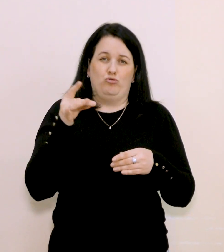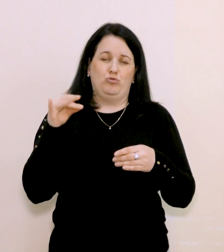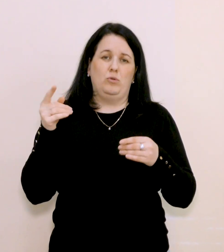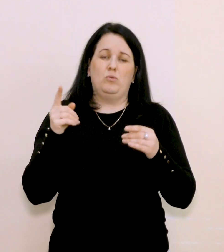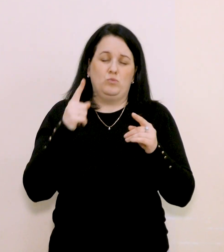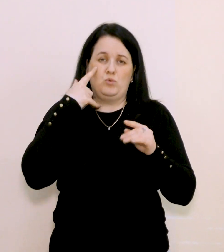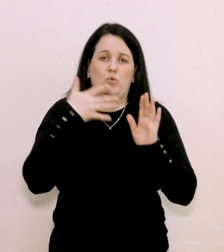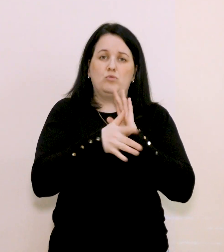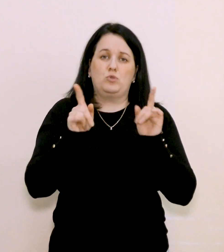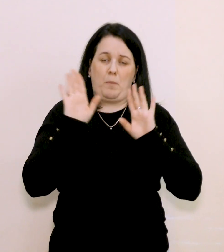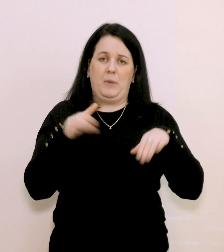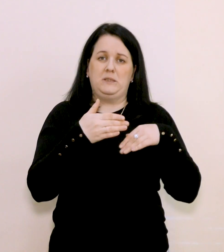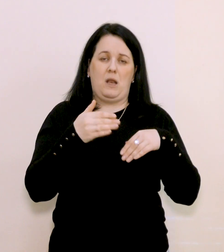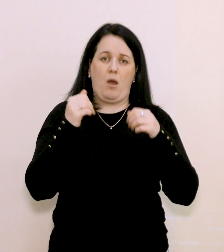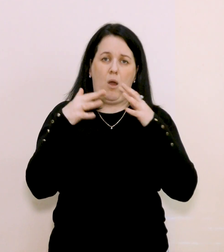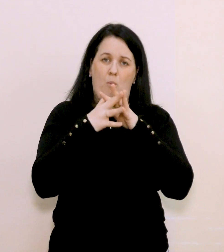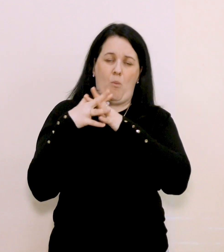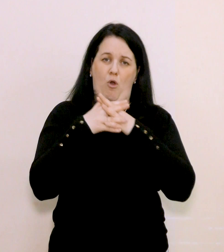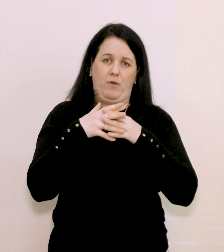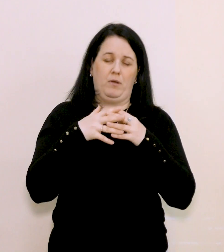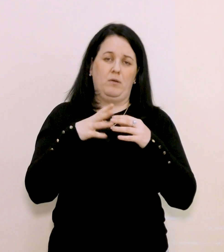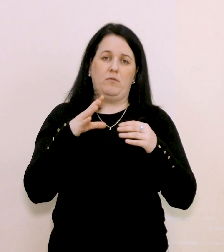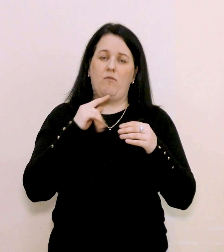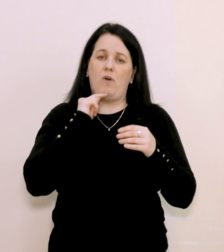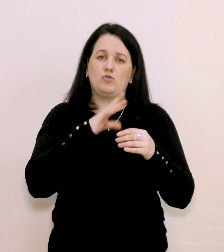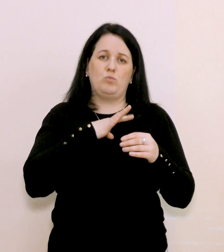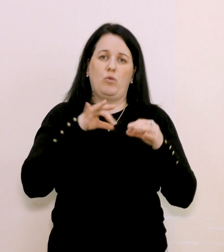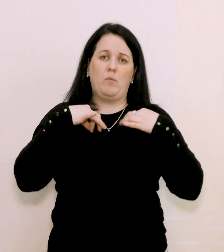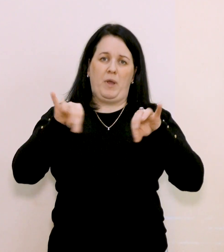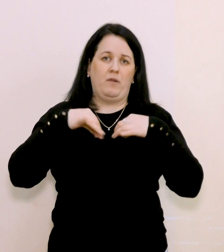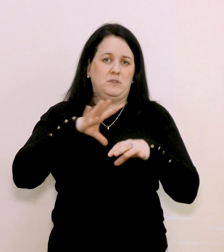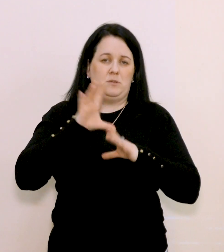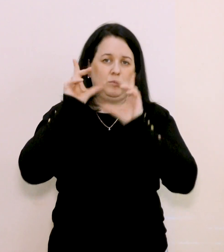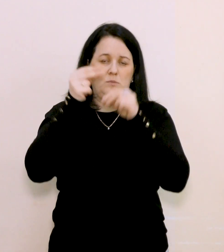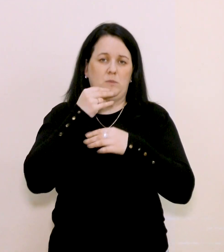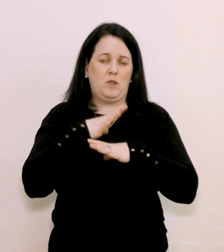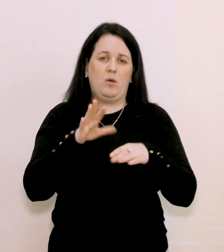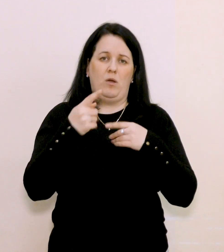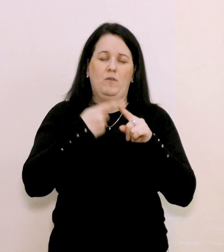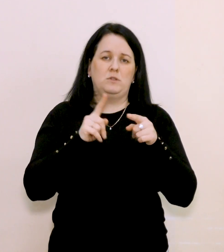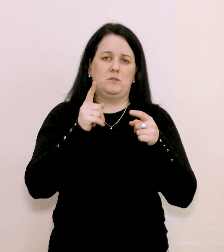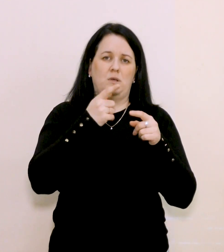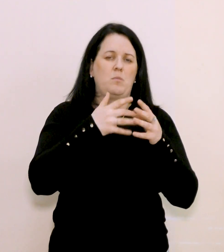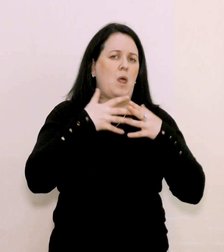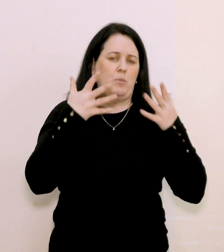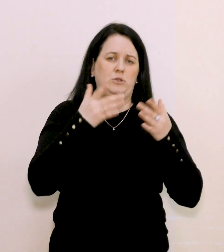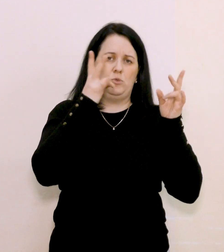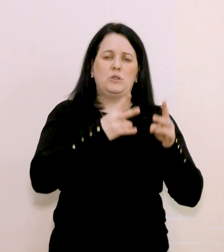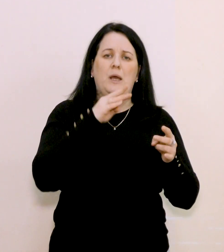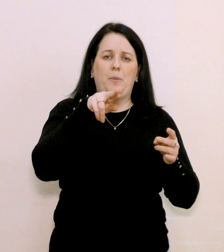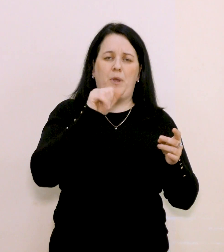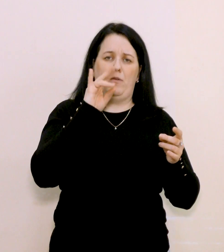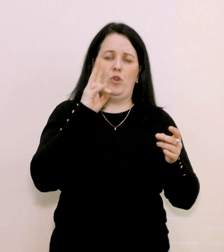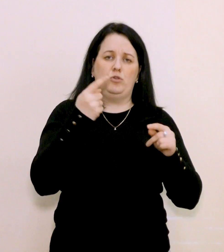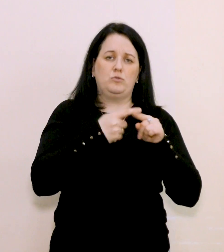ви розумієте, після бойових дій достатньо важко з логістикою, особливо це стосується Північої Київської області. Теж хочу